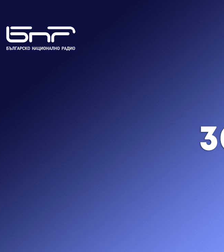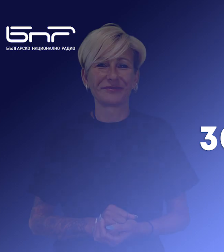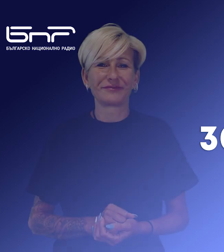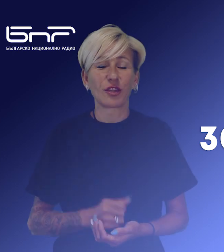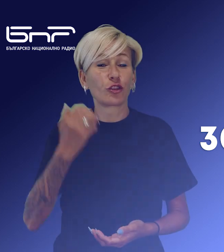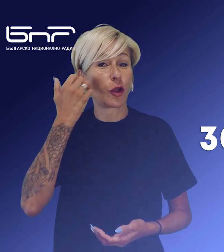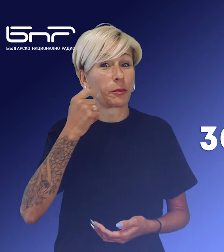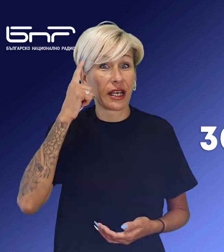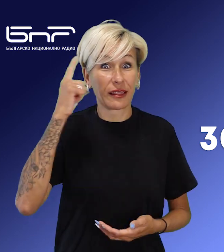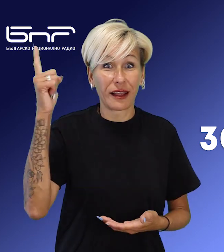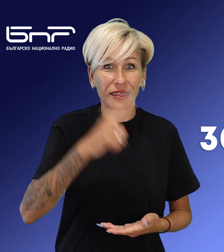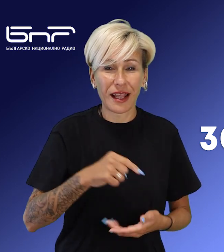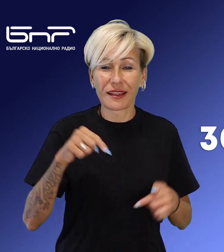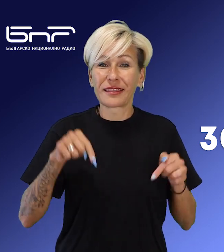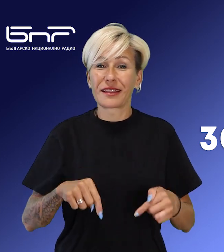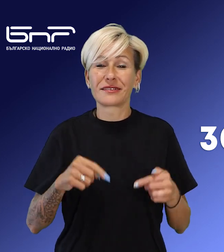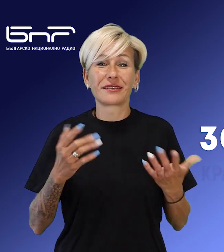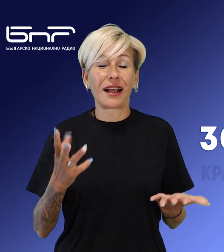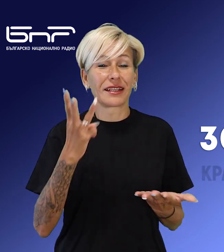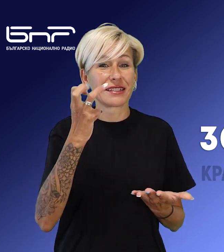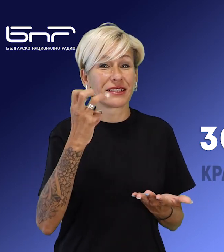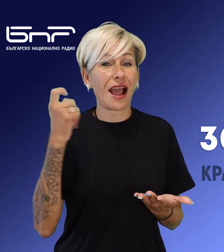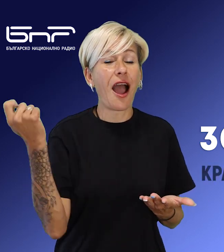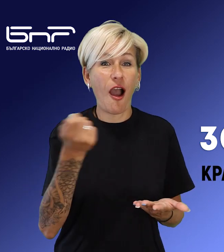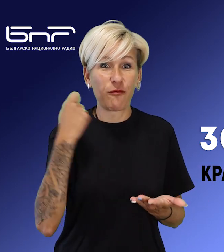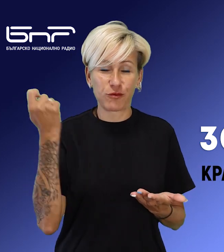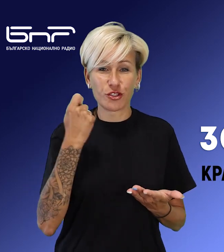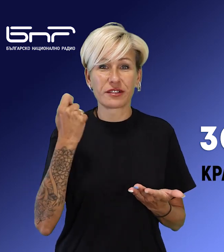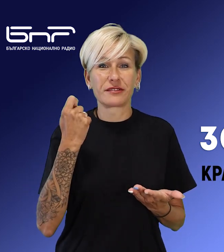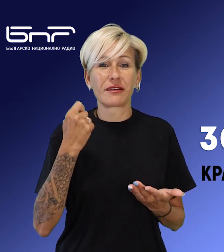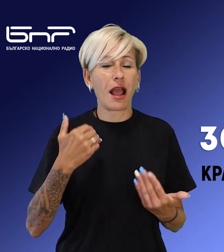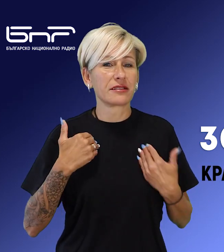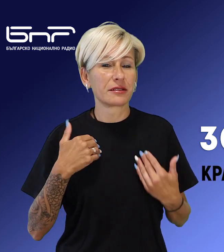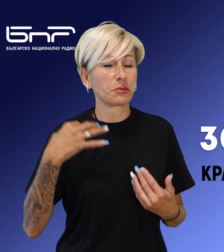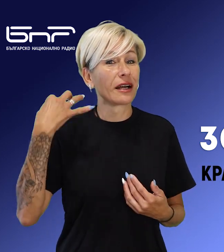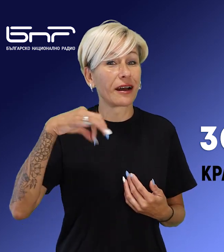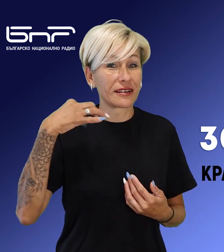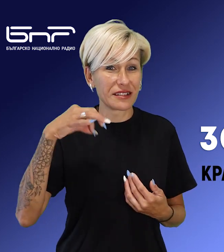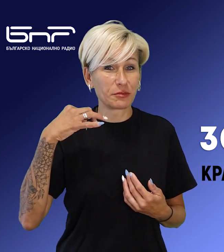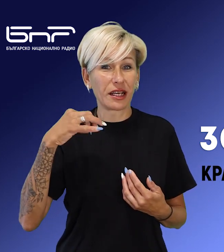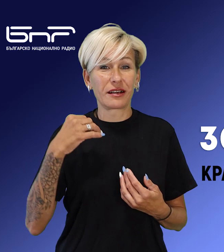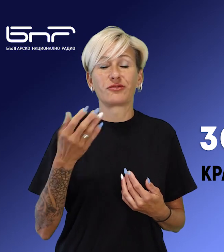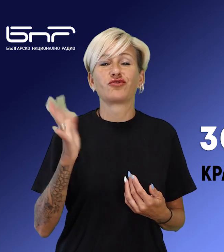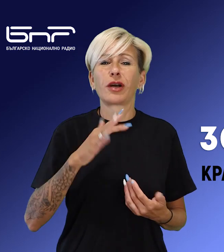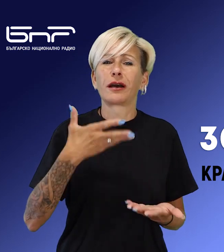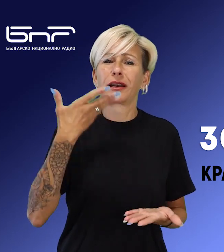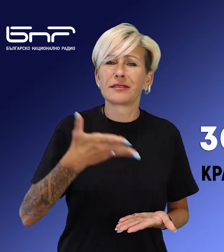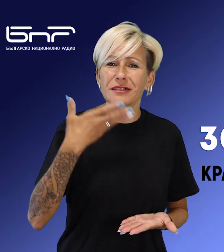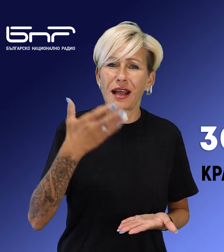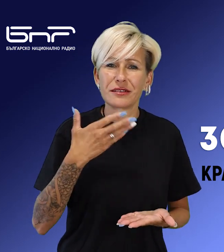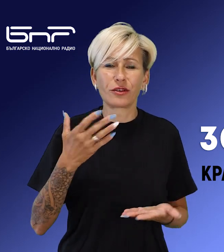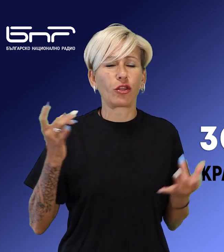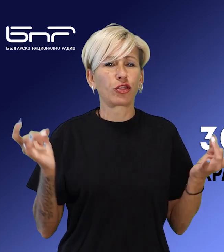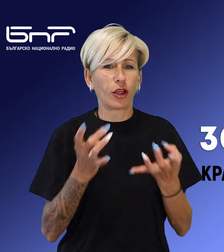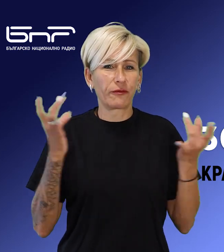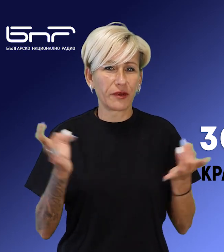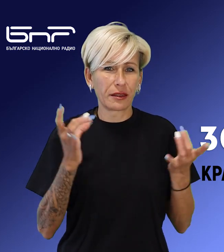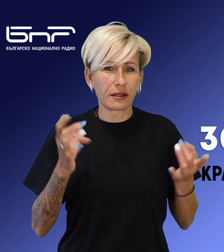Точно 12. Започва обзорът на водещите новини. Това е обедният осведомителен бюлетин на БНР. Най-напред акцентите.